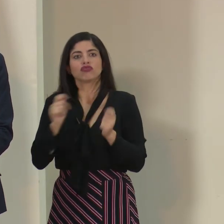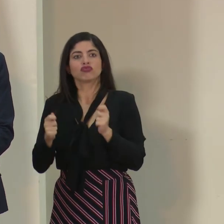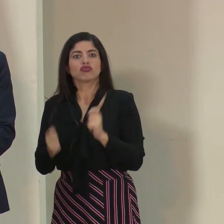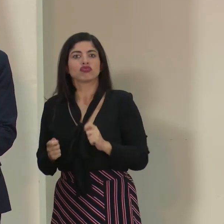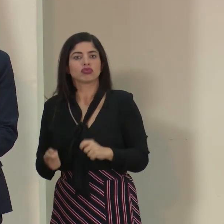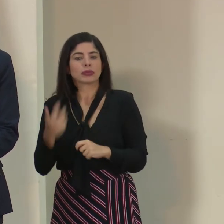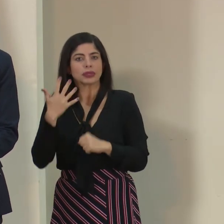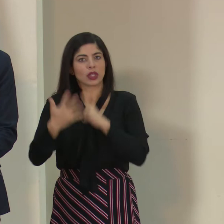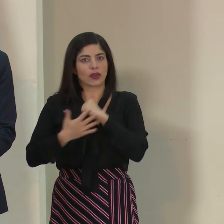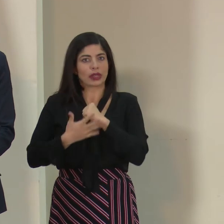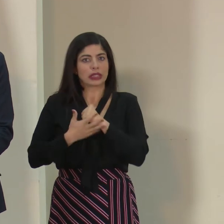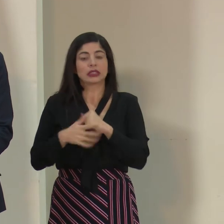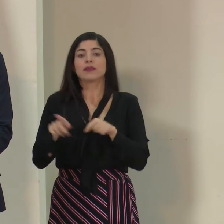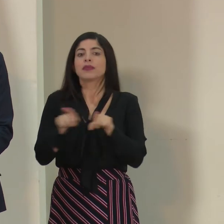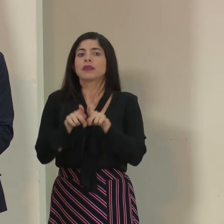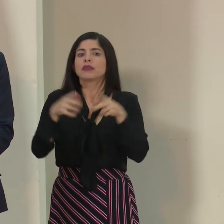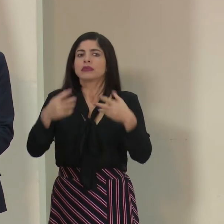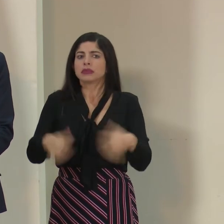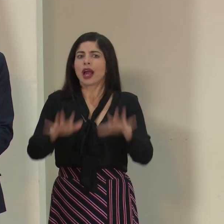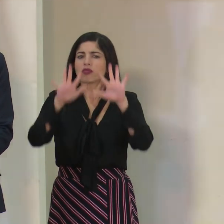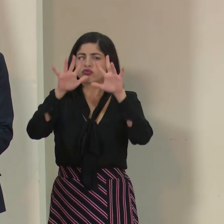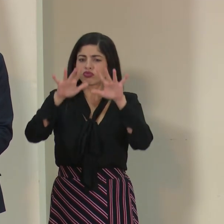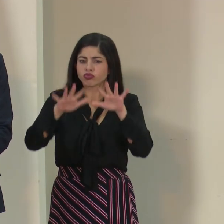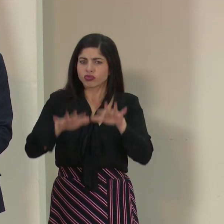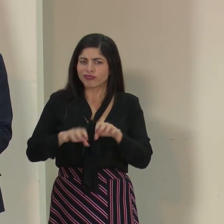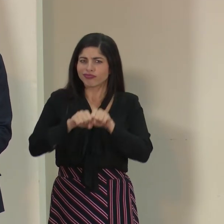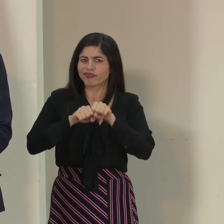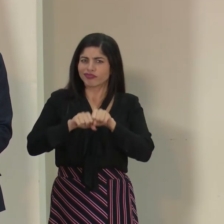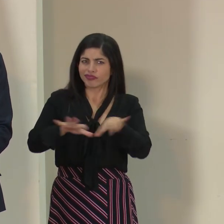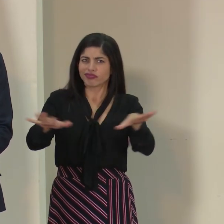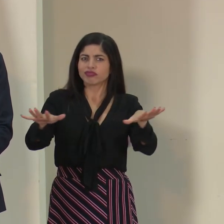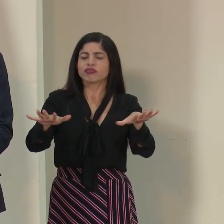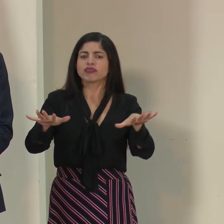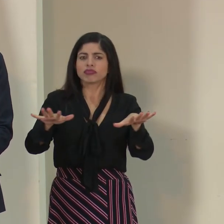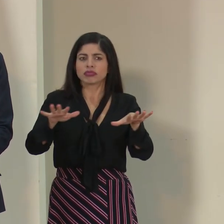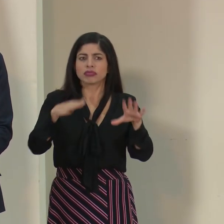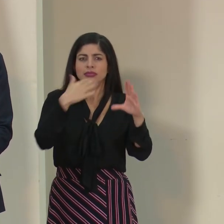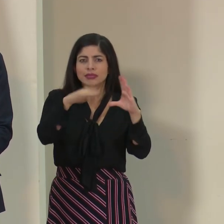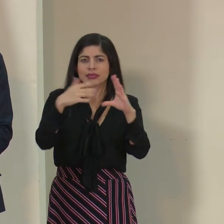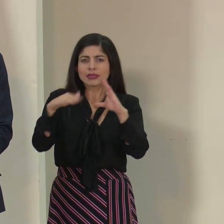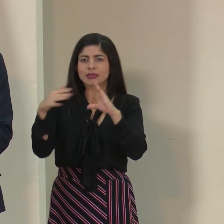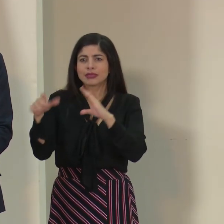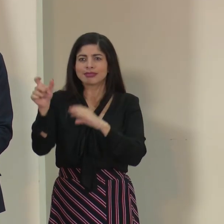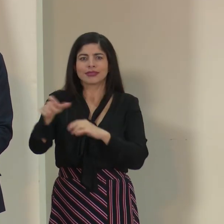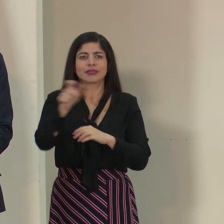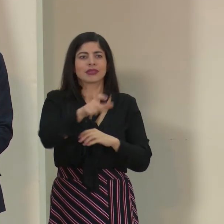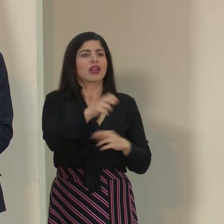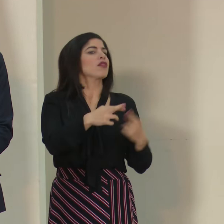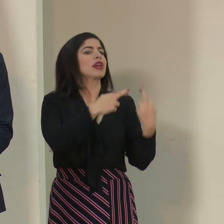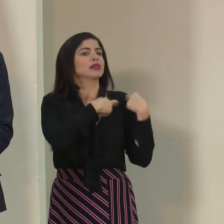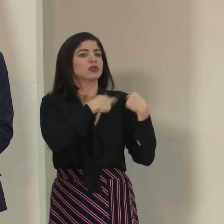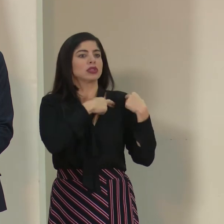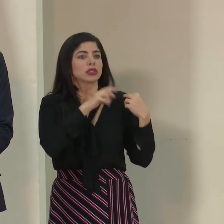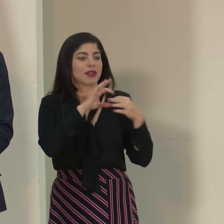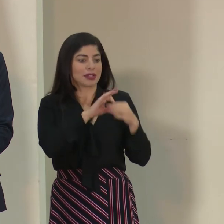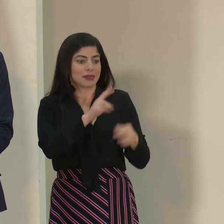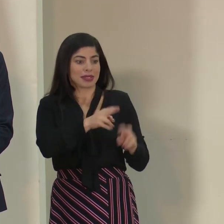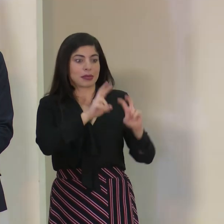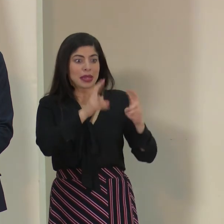También hemos redactado y hemos distribuido los diferentes responsables de dos temas,